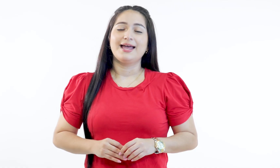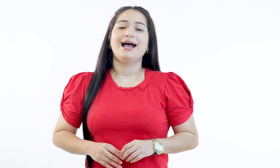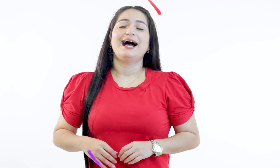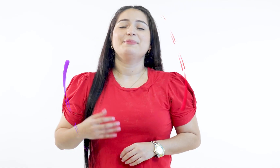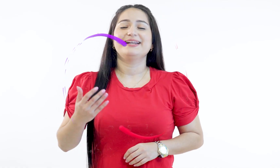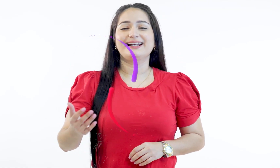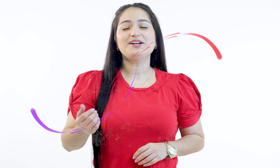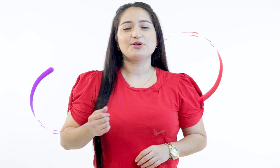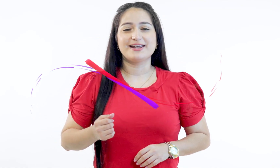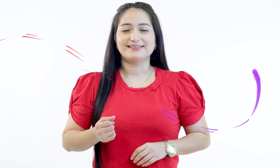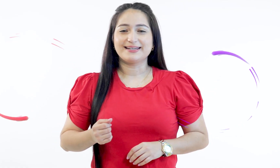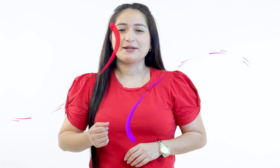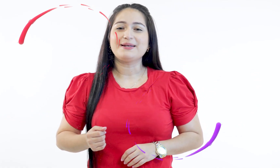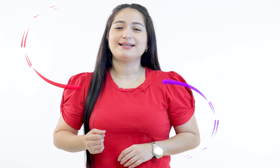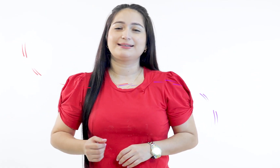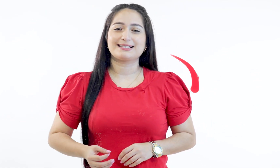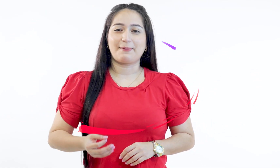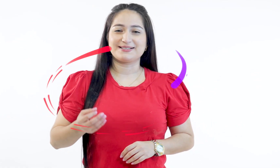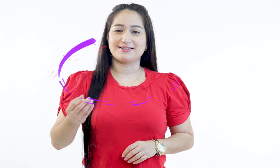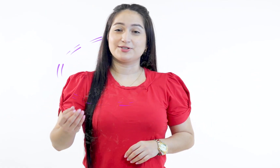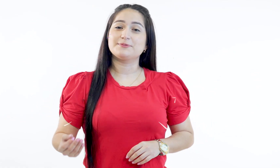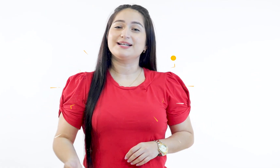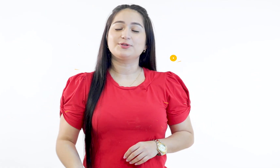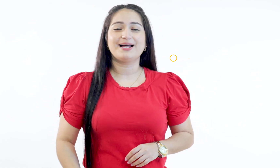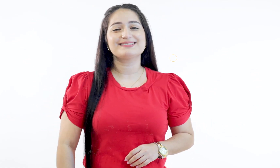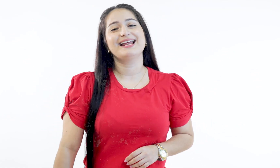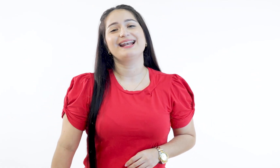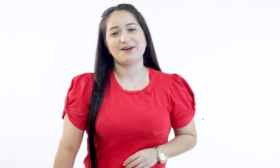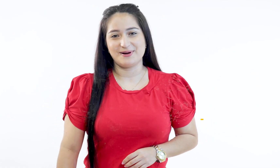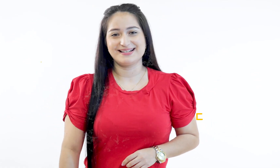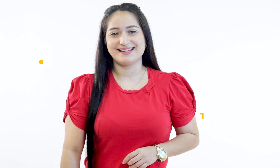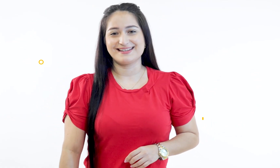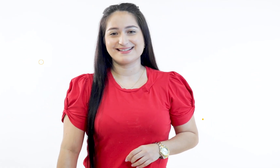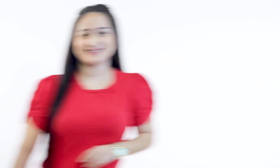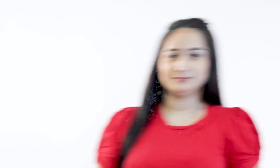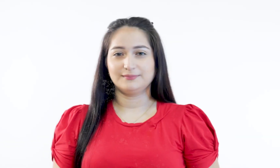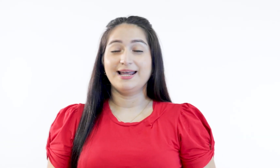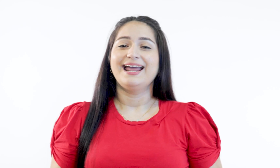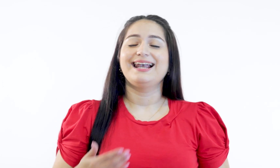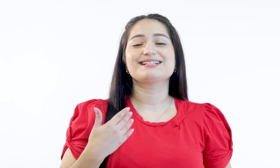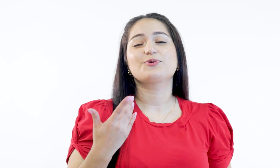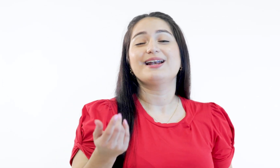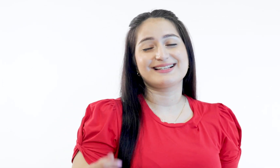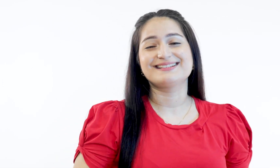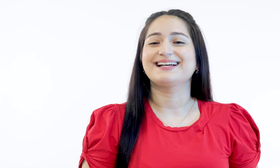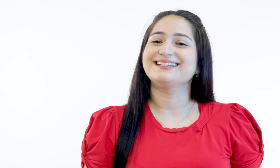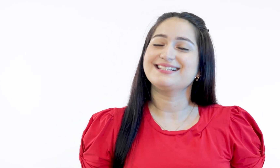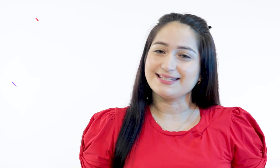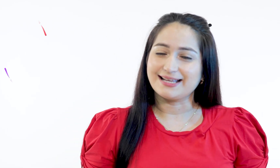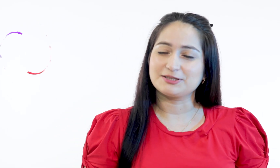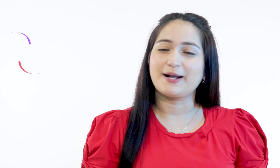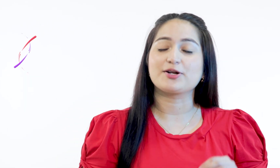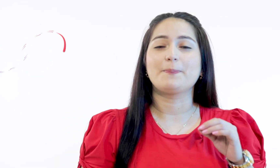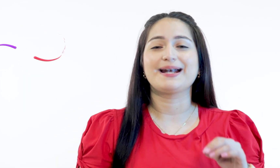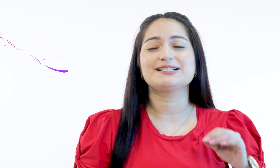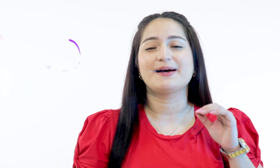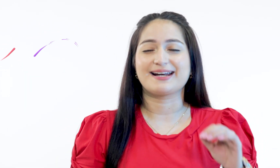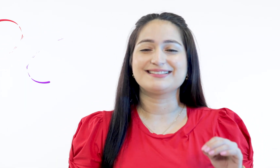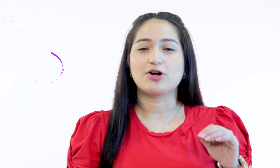American Incluyente Incluyente quiere invitarte a las capacitaciones virtuales en lengua de señas, las cuales están diseñadas para romper las barreras de